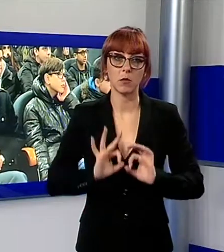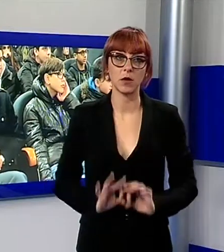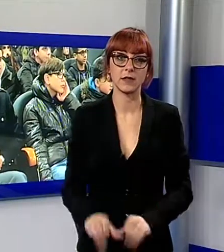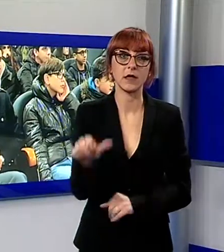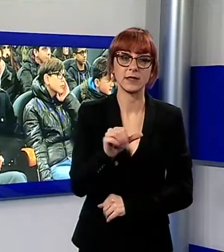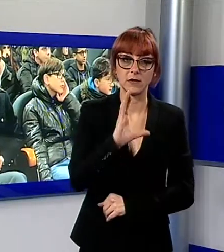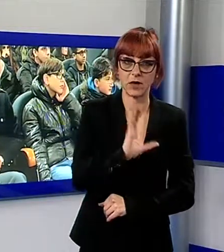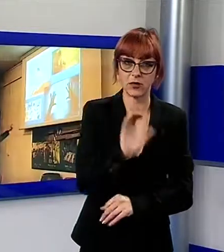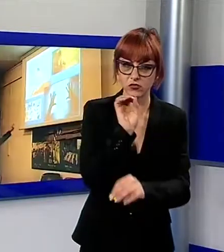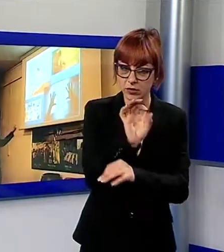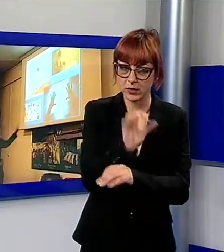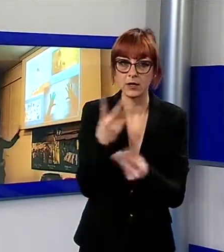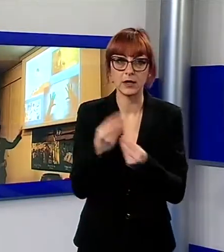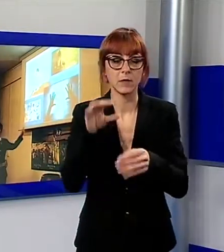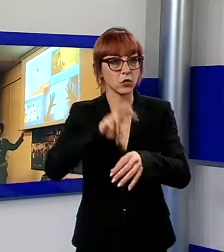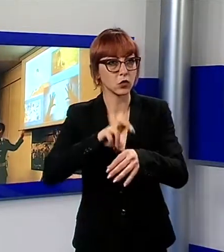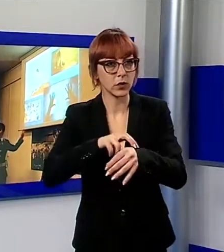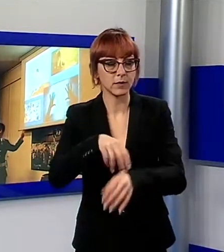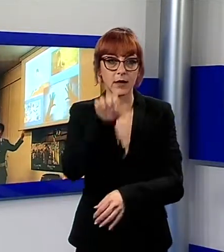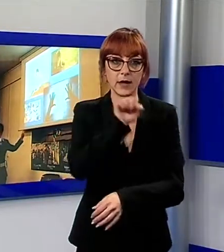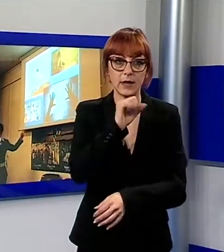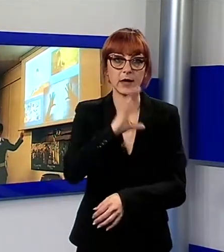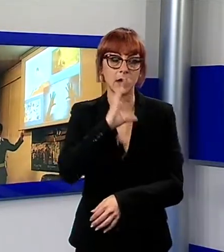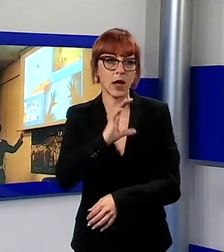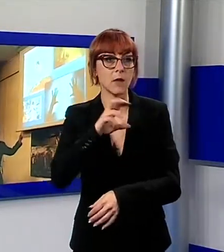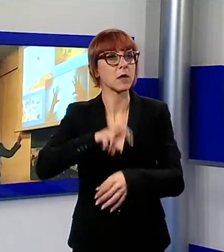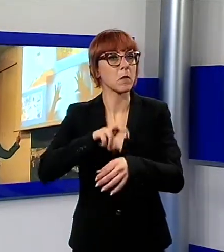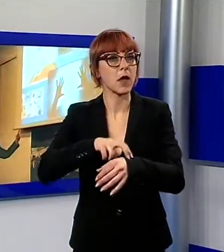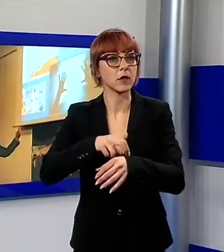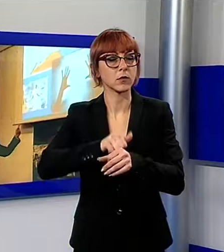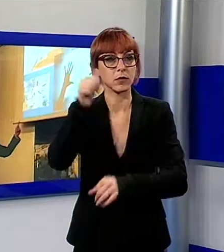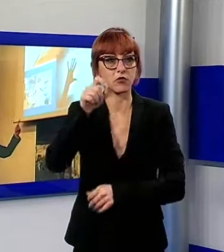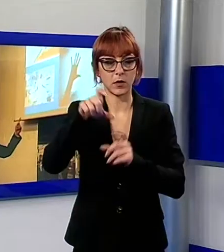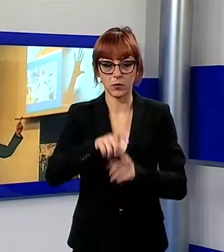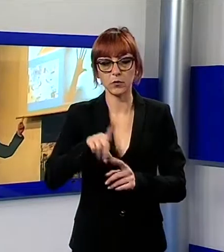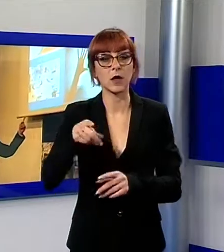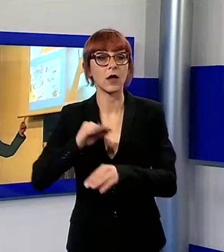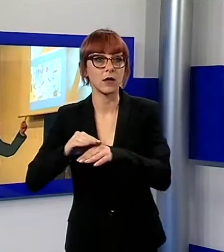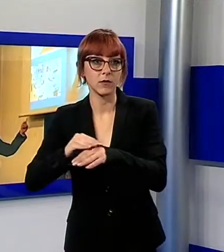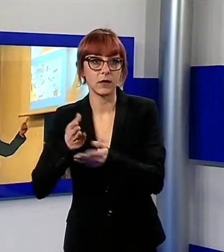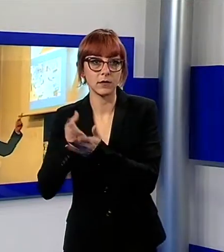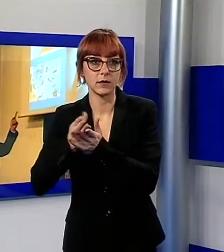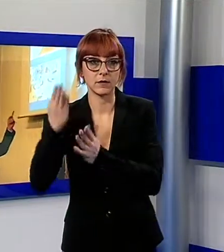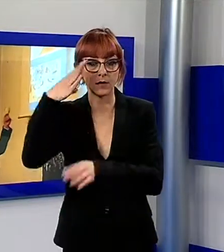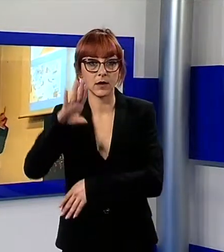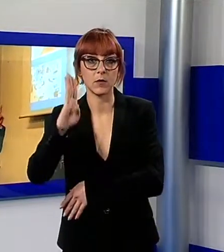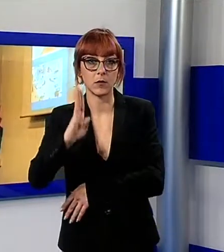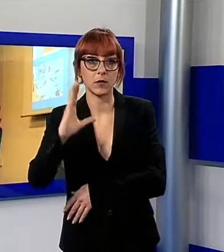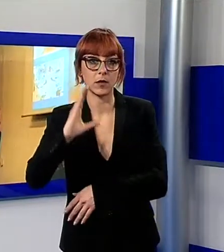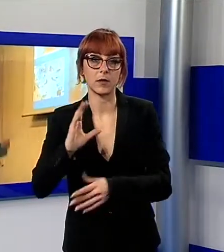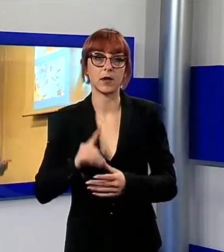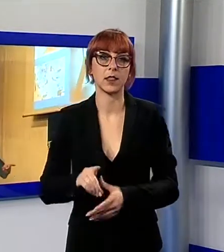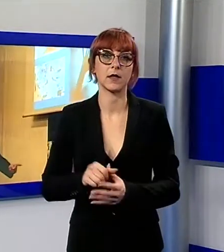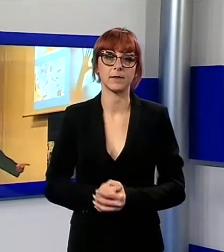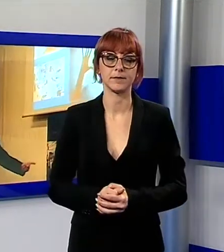Silvia Cascino, la dottoressa Allegra Cammi, medico principale della questura e l'infermiera assistente capo, Barbara Parente. Abbiamo